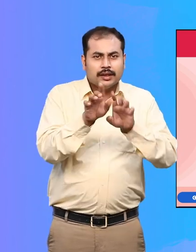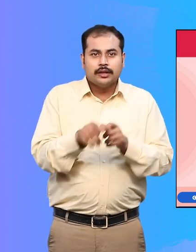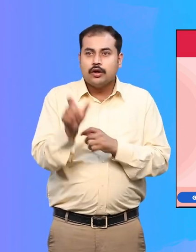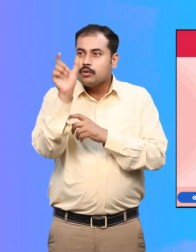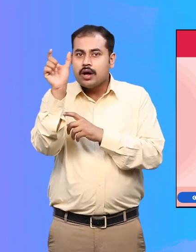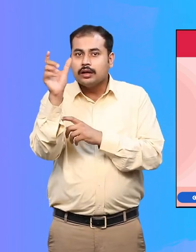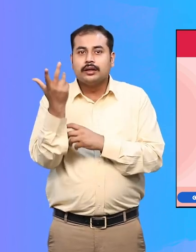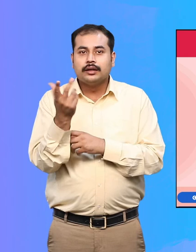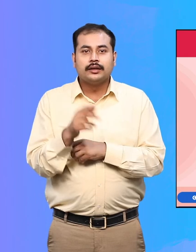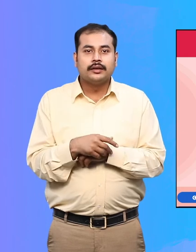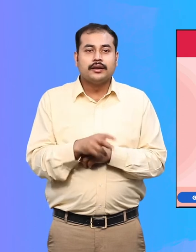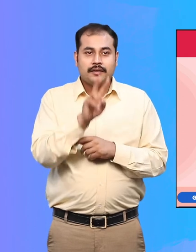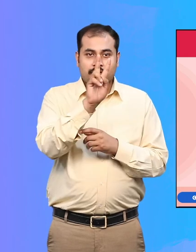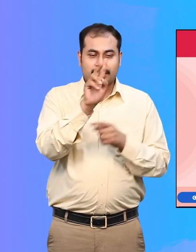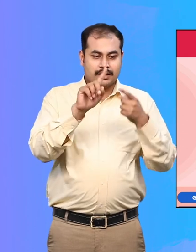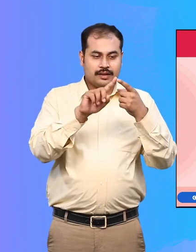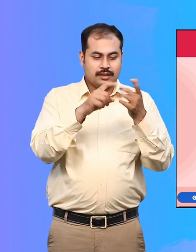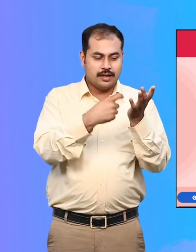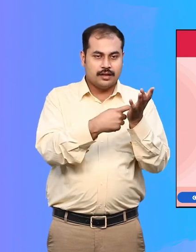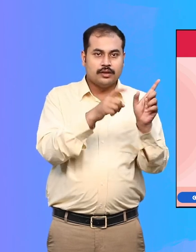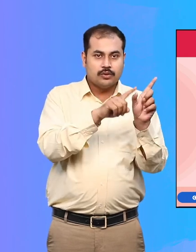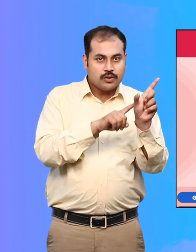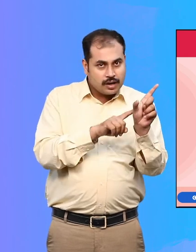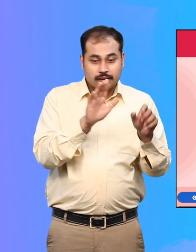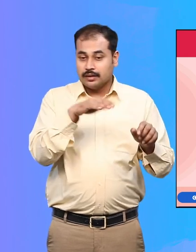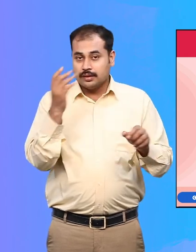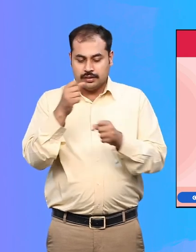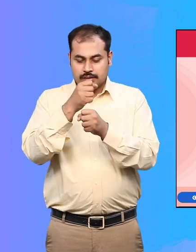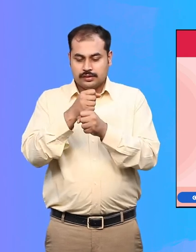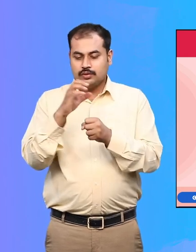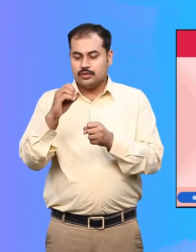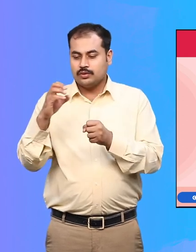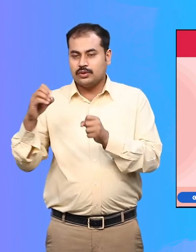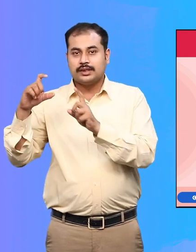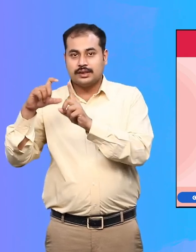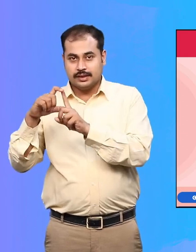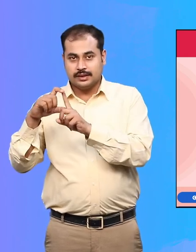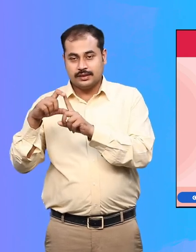जैसे अच्छा है बोलने के लिए अंगूठे को सीधा कर दिखाना